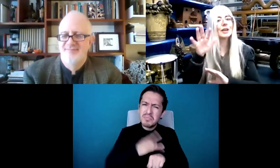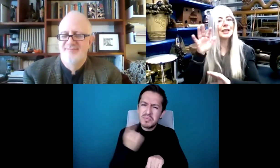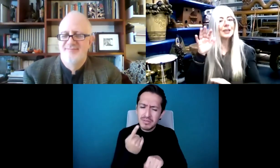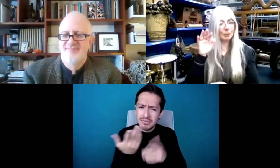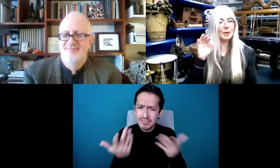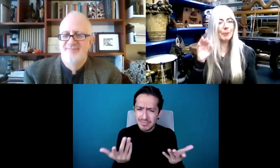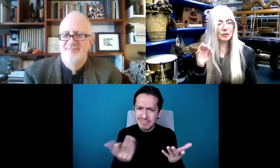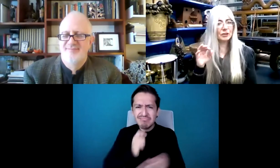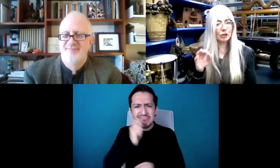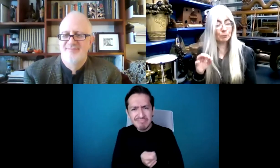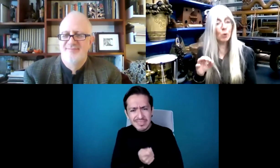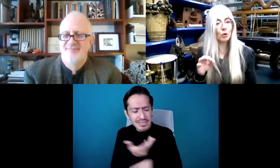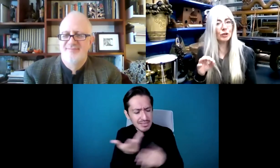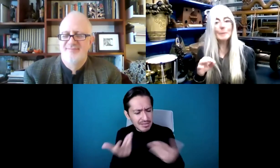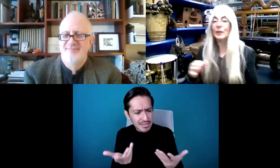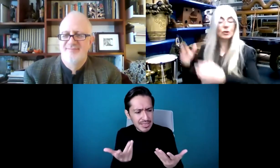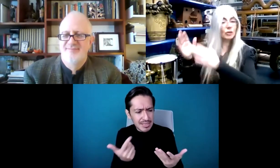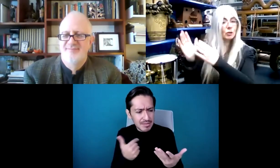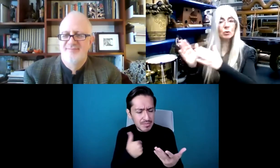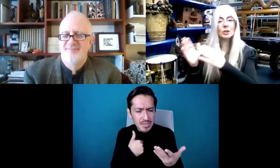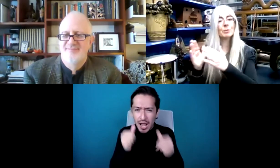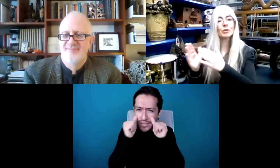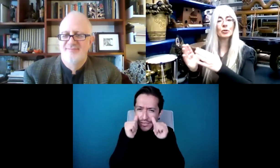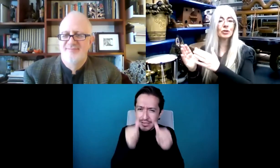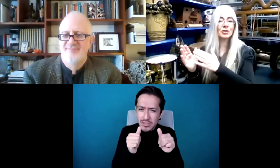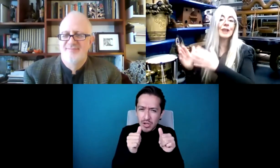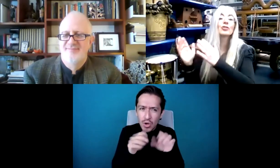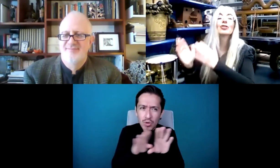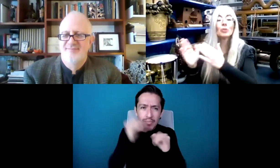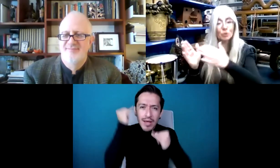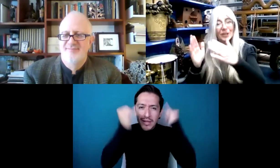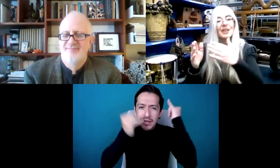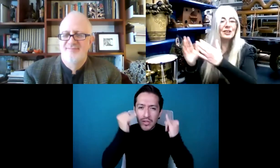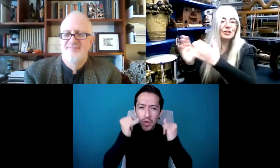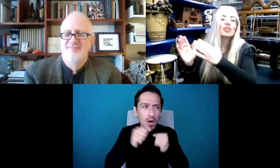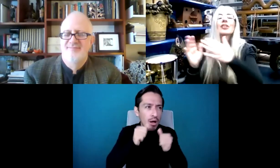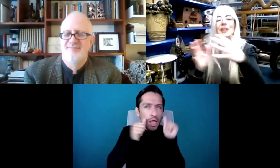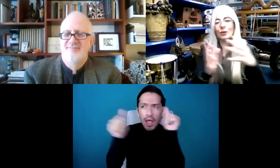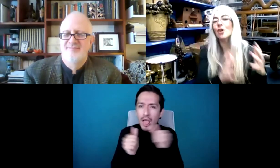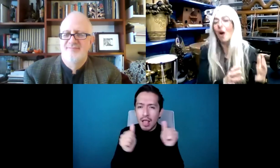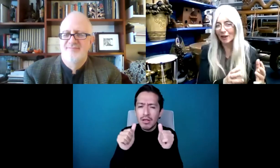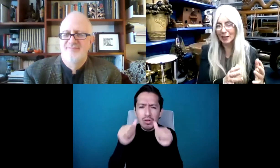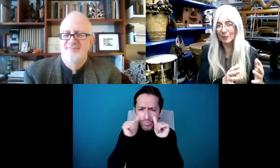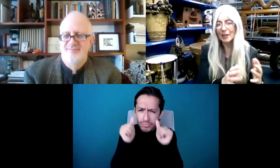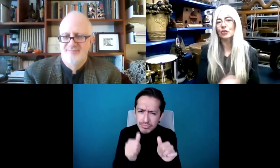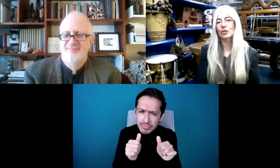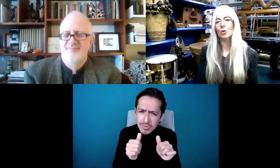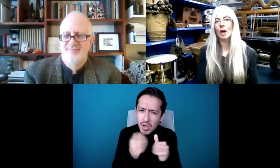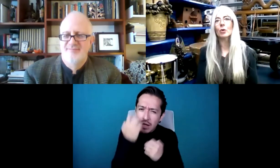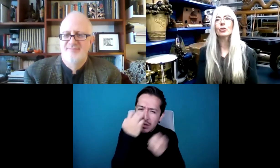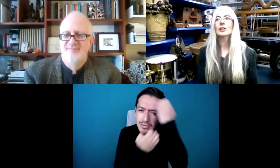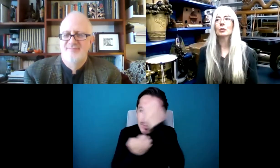Significa eso que mi atención y mi imaginación se puede explorar mejor. Y eso sucede a través